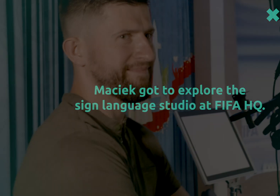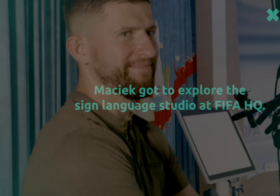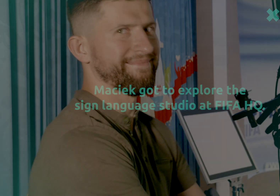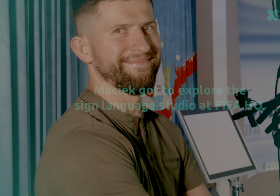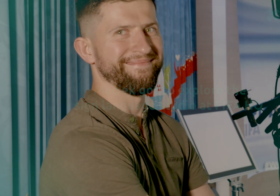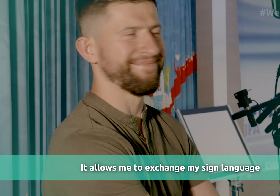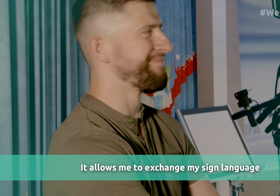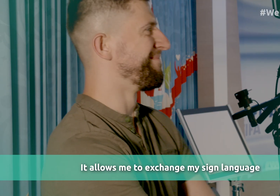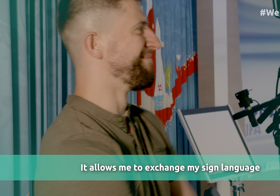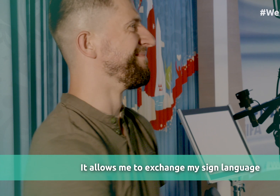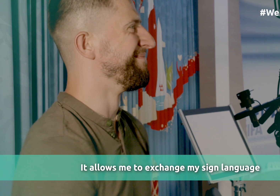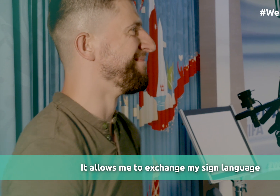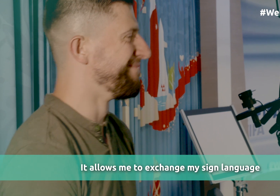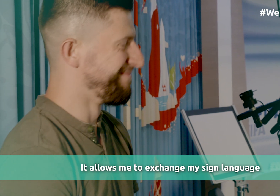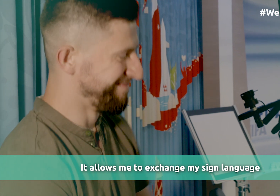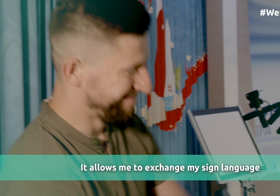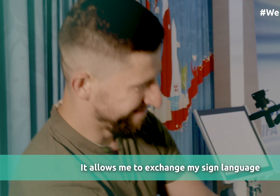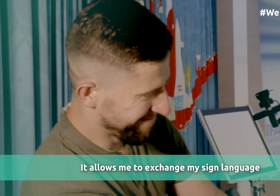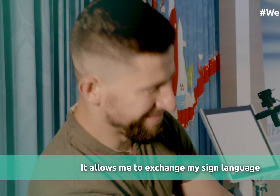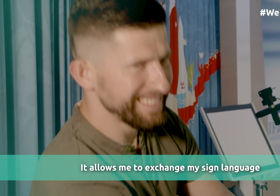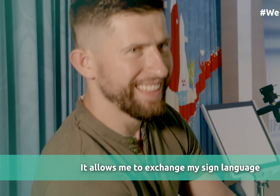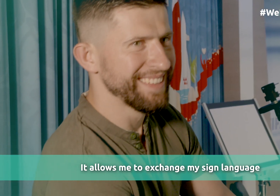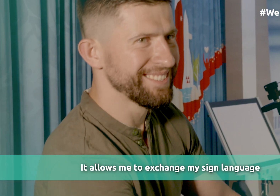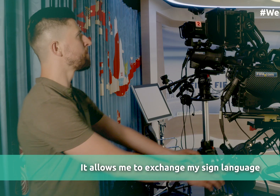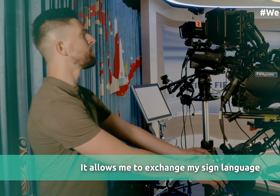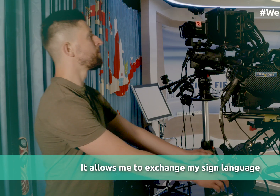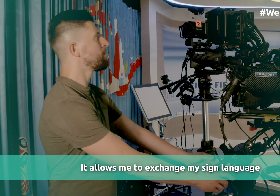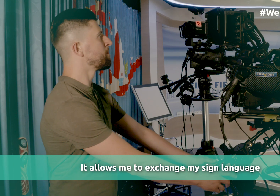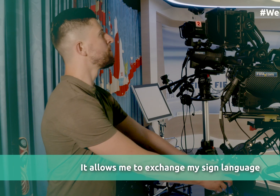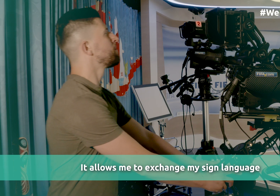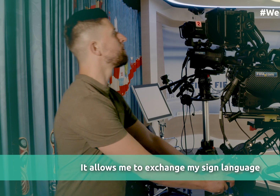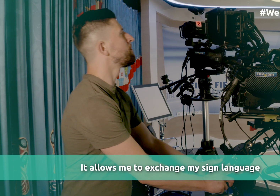Daje mi ten projekt szansę wymieniać się swoim językiem migowym.